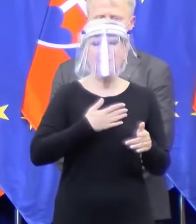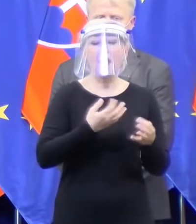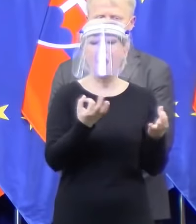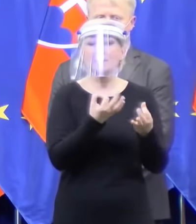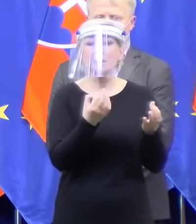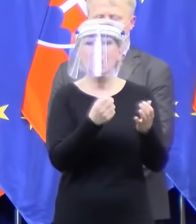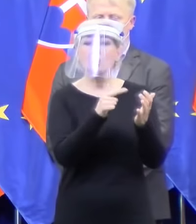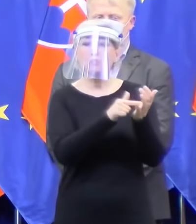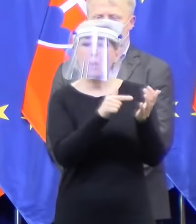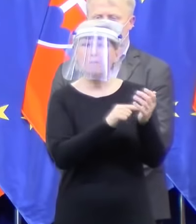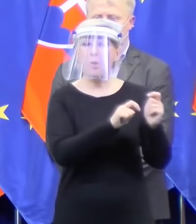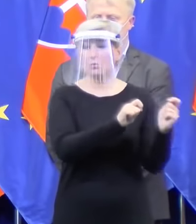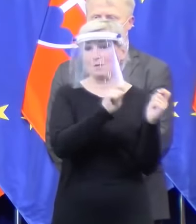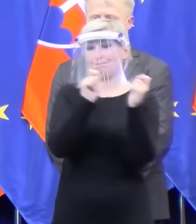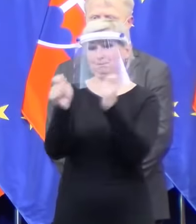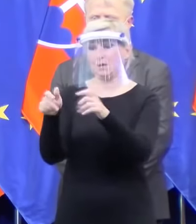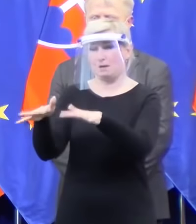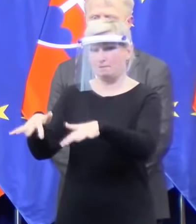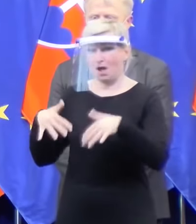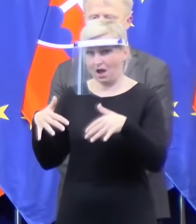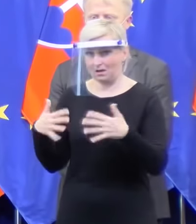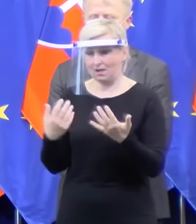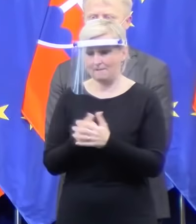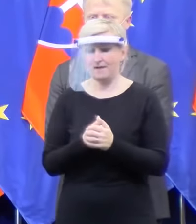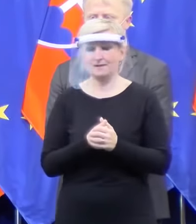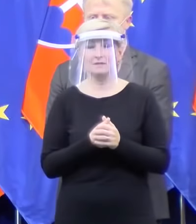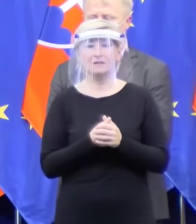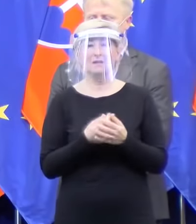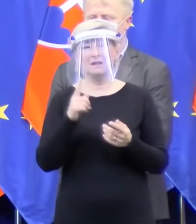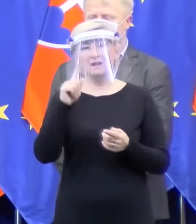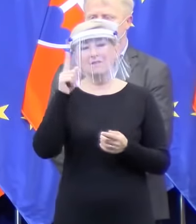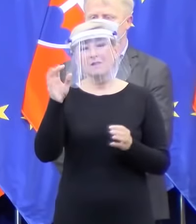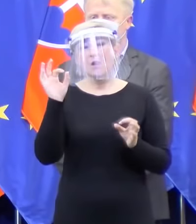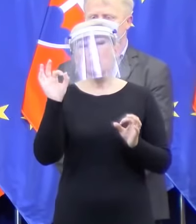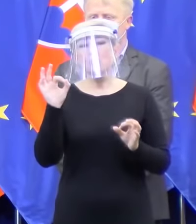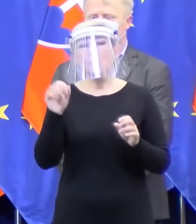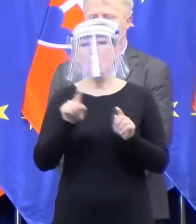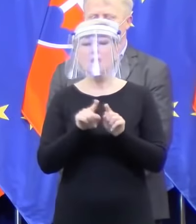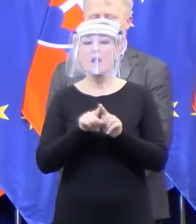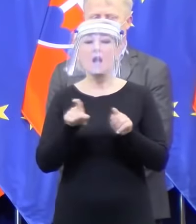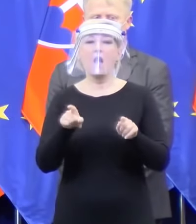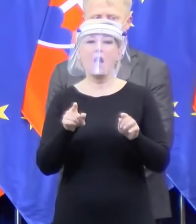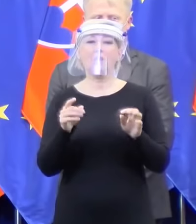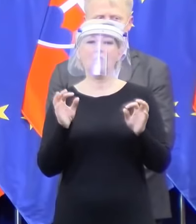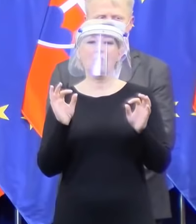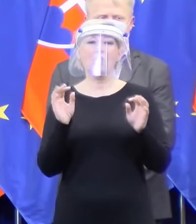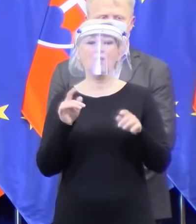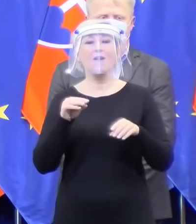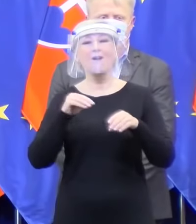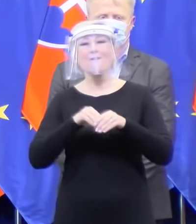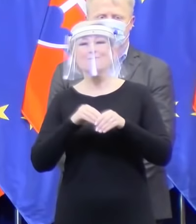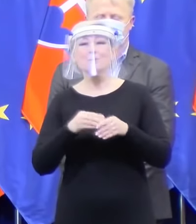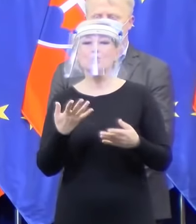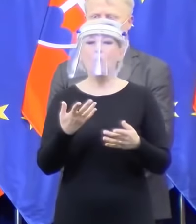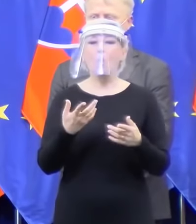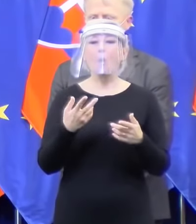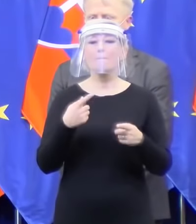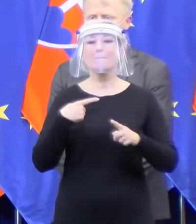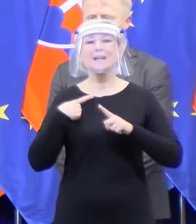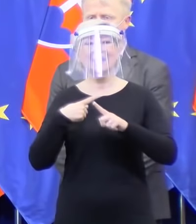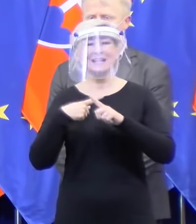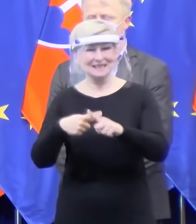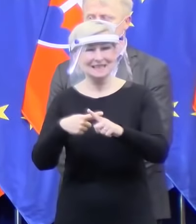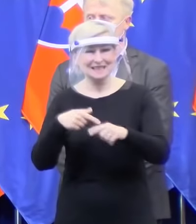Viete sami, že v minulosti, áno, v tých mierových časoch, alebo, by som povedal, takých tých slobodných časoch, to sa dala rás do